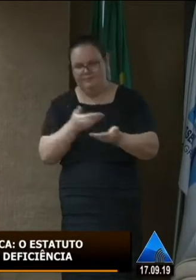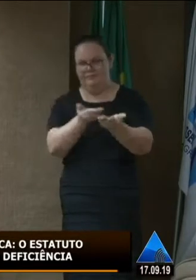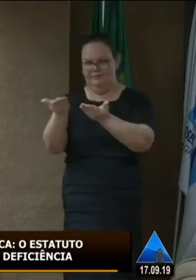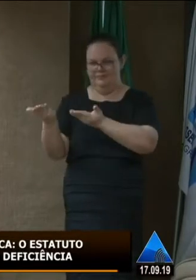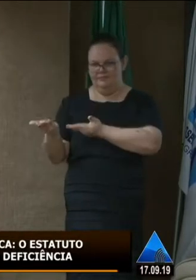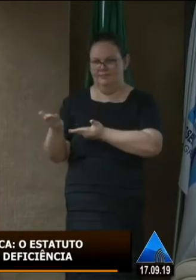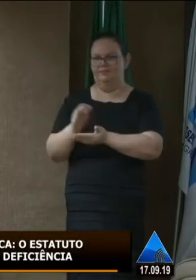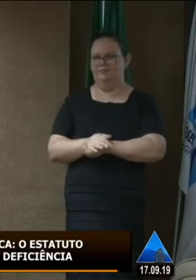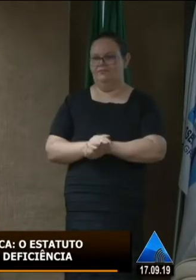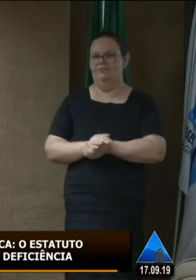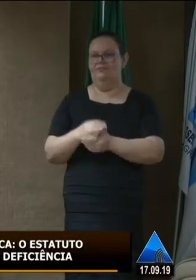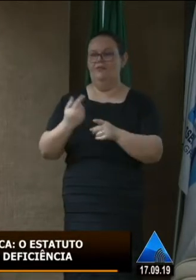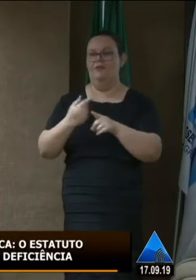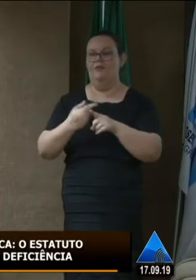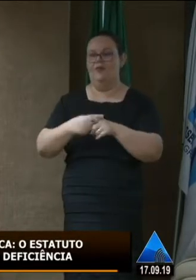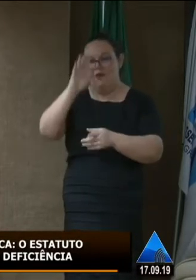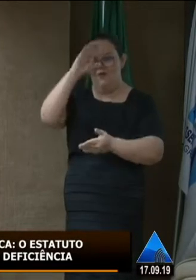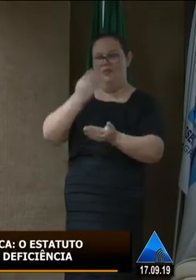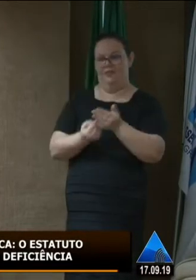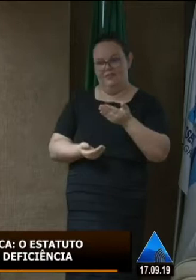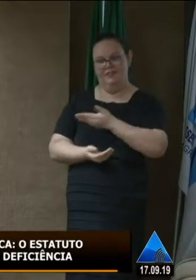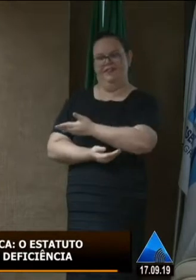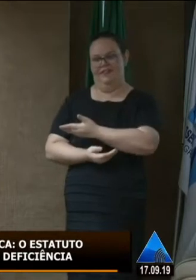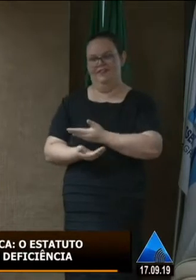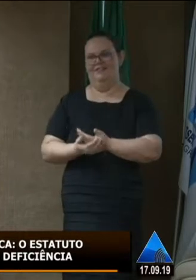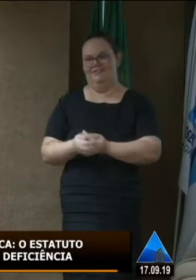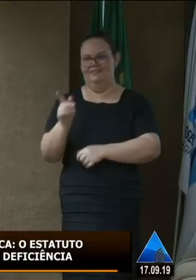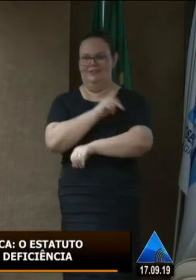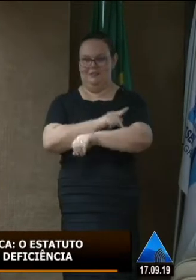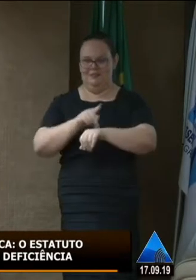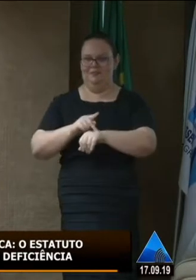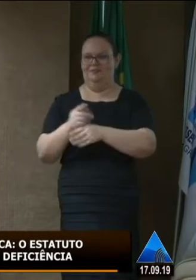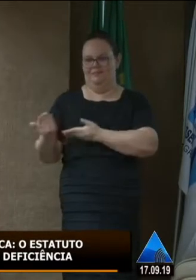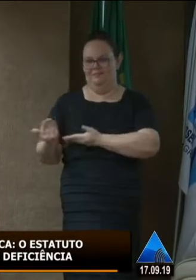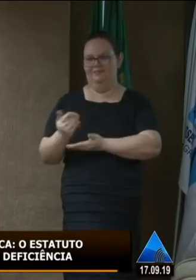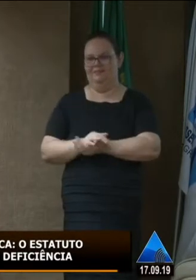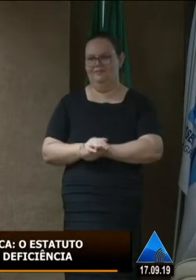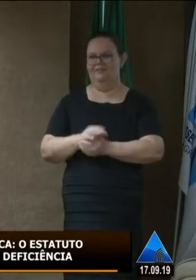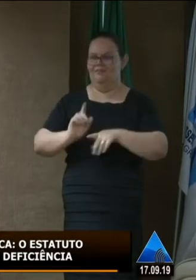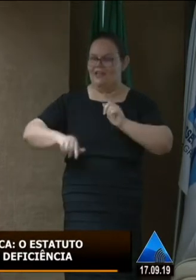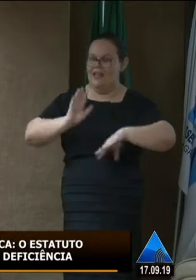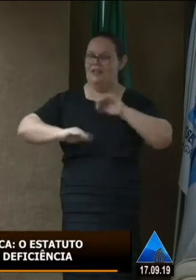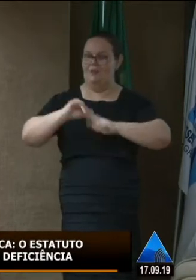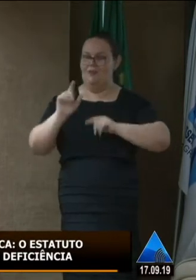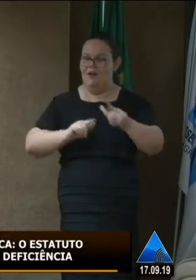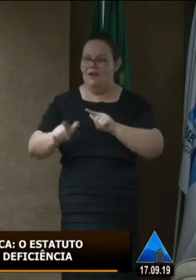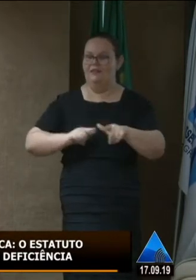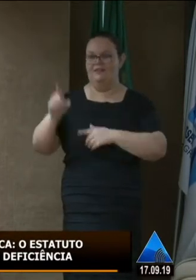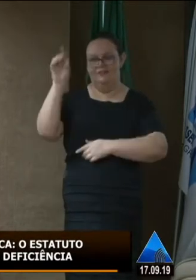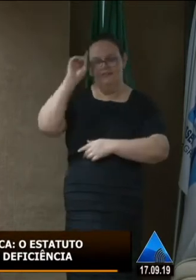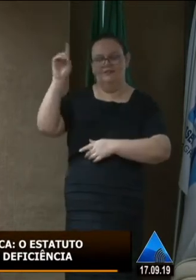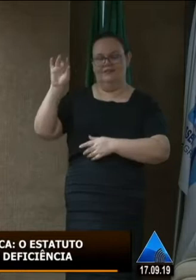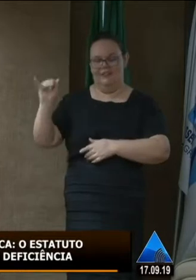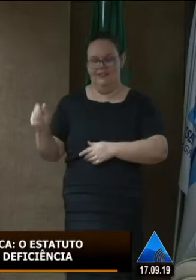por me darem confiança de ser a sua coordenadora pedagógica e estarem no trabalho do dia a dia comigo e obrigada a todos os